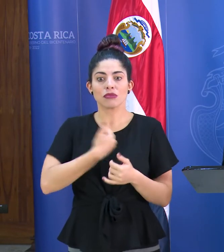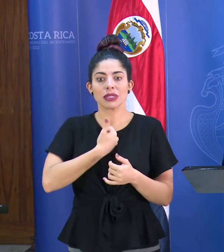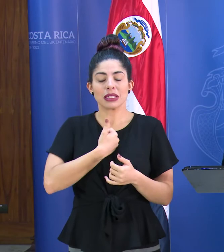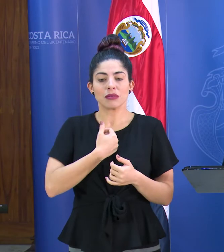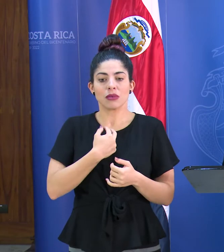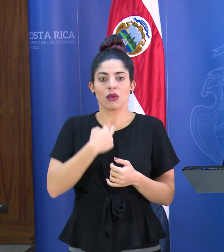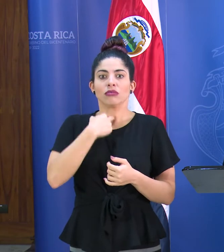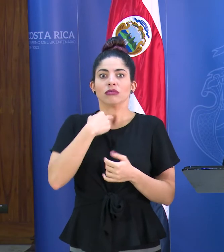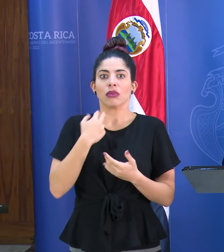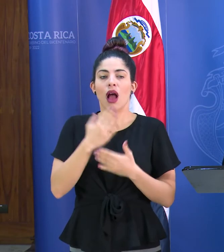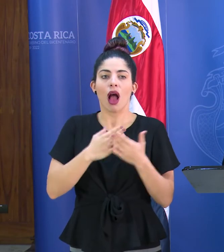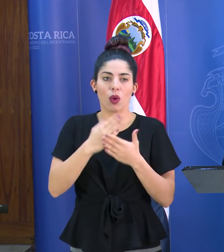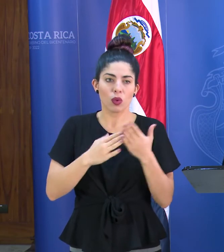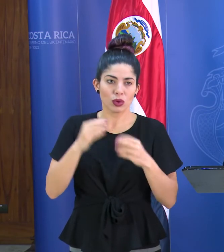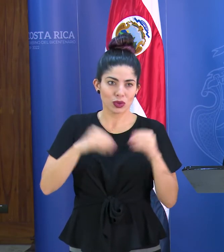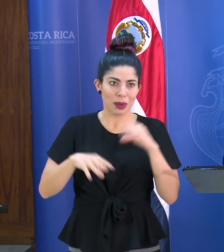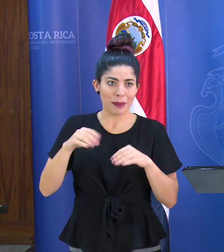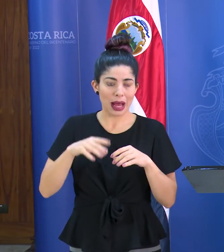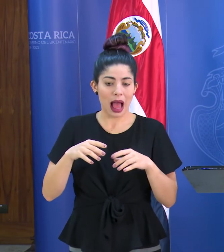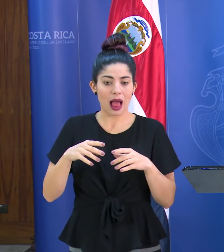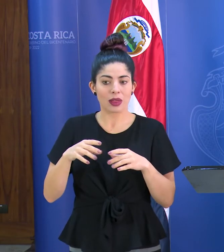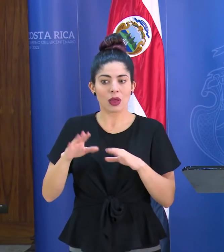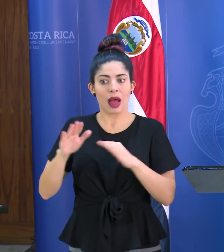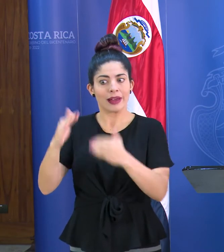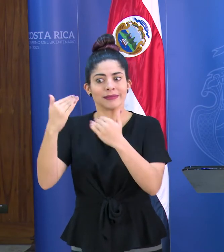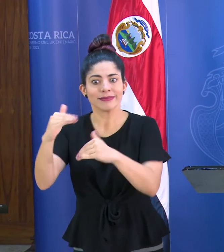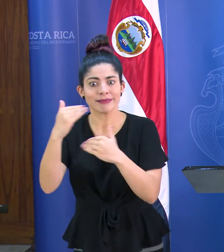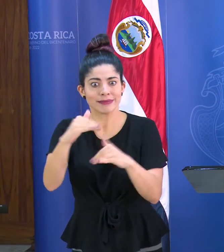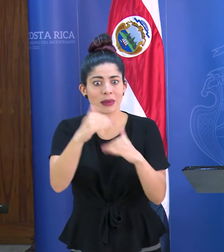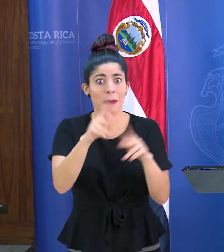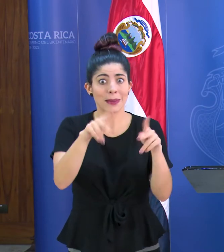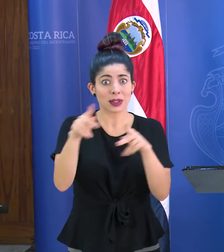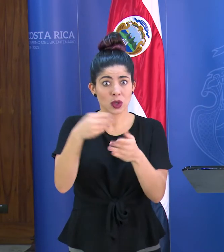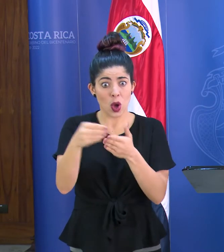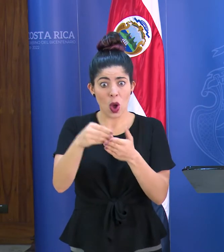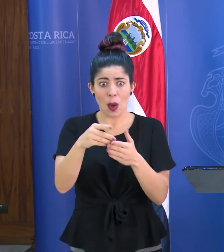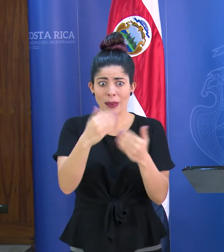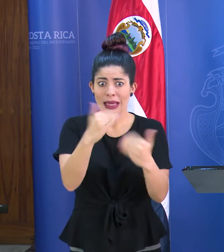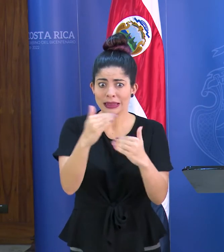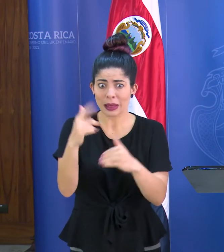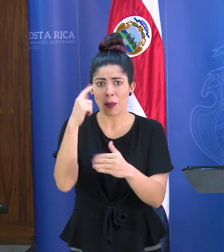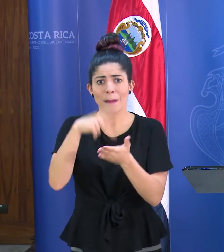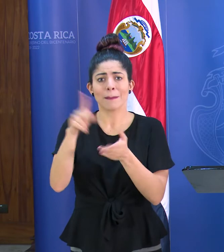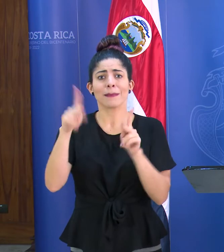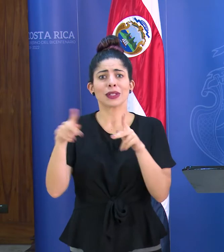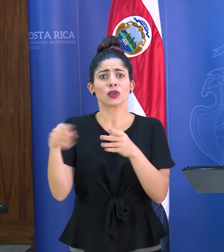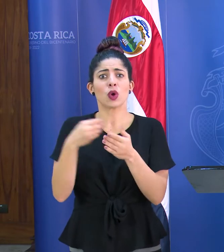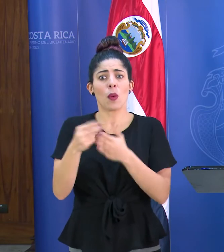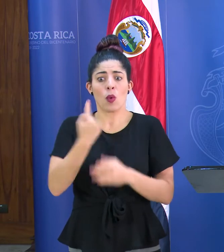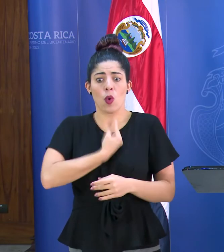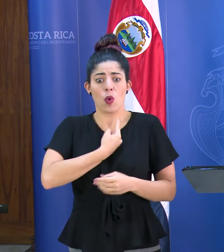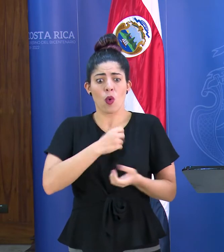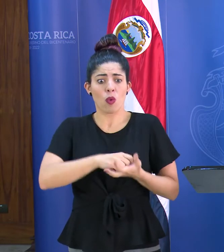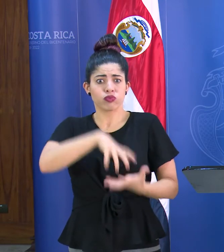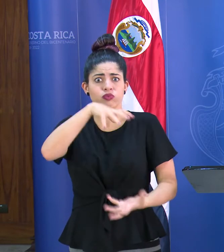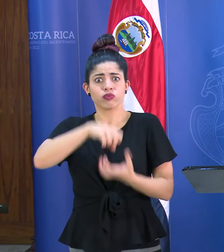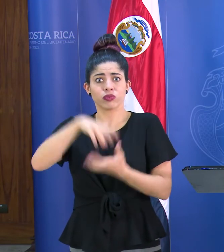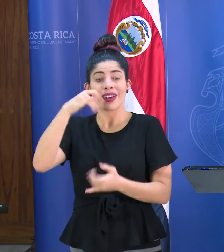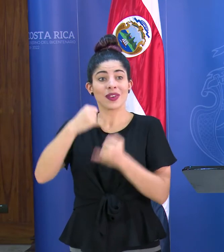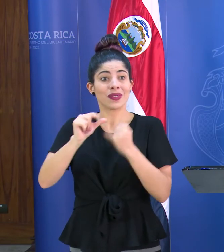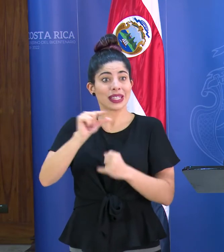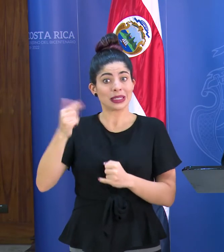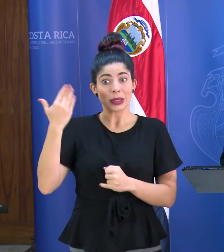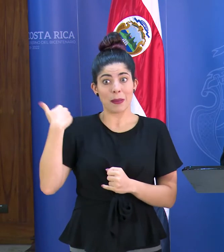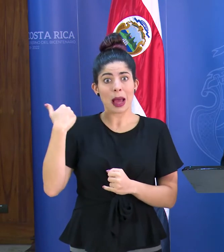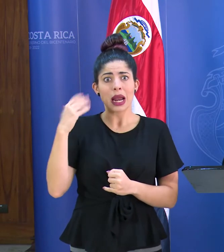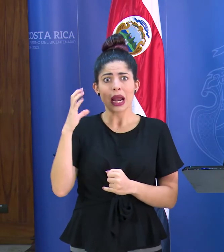obligados algunos a restringir la cantidad de productos que le dan a esas personas porque sintieron que en el fin de semana